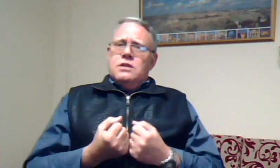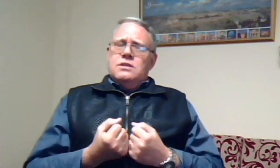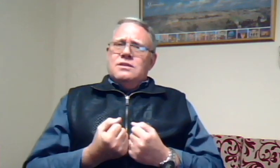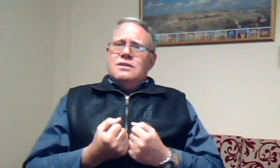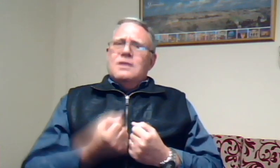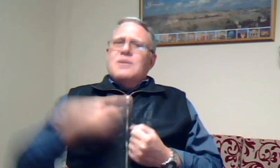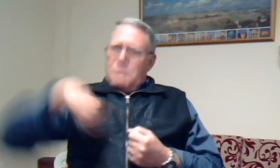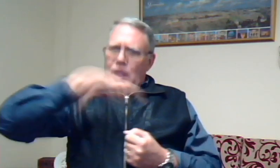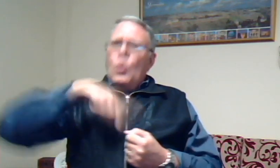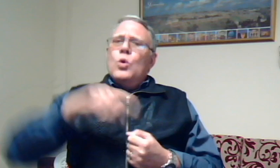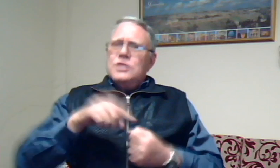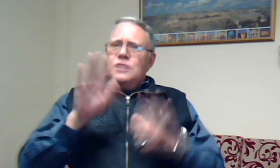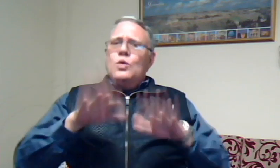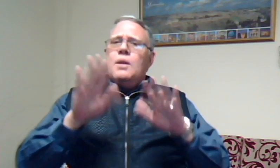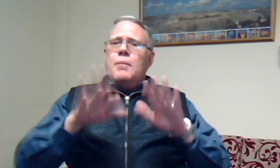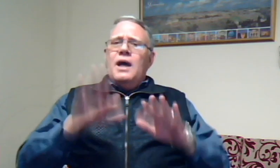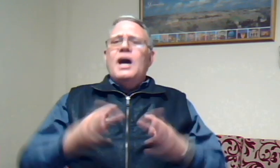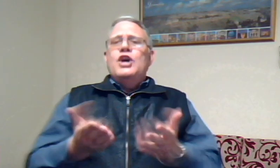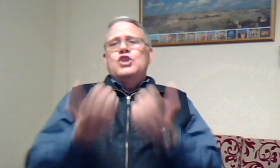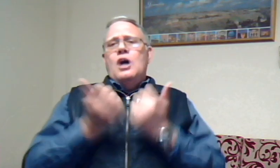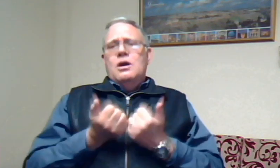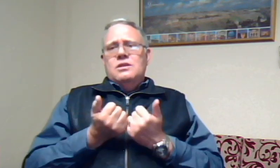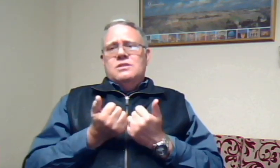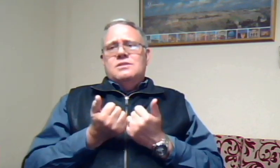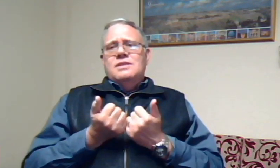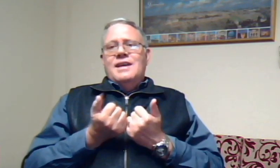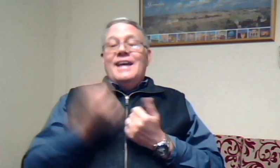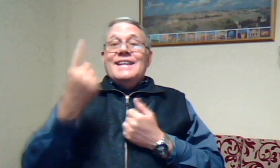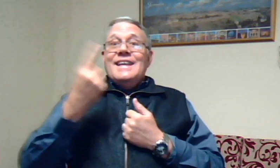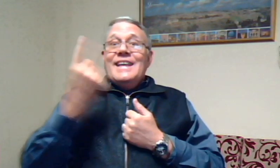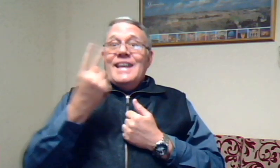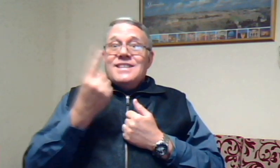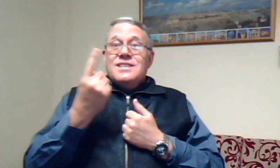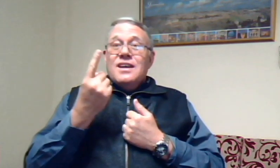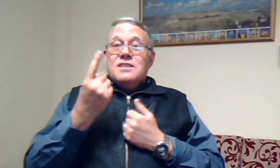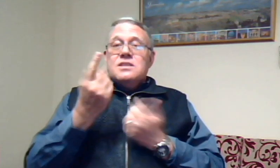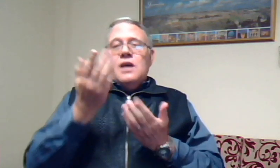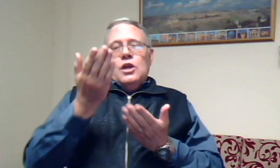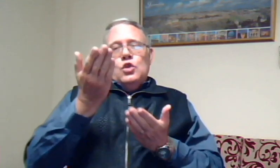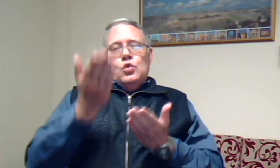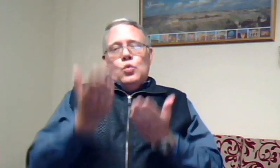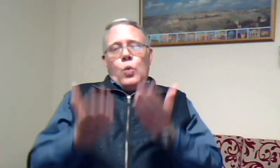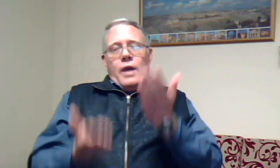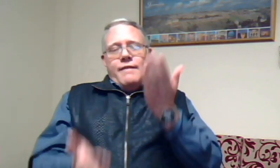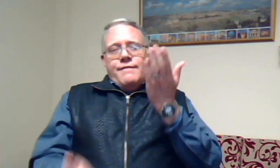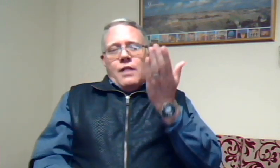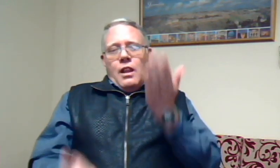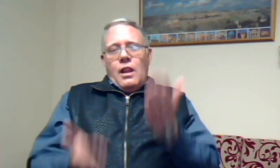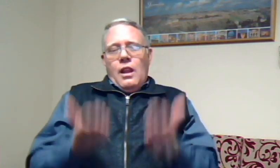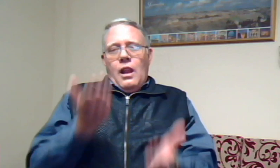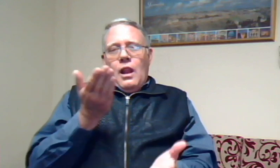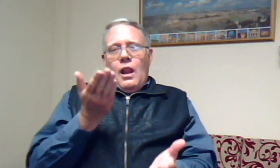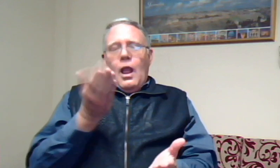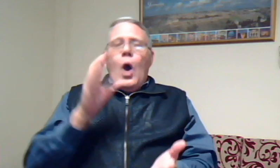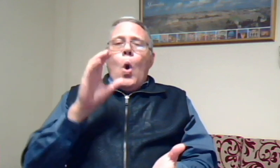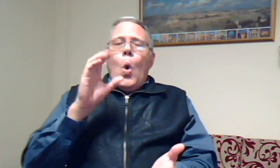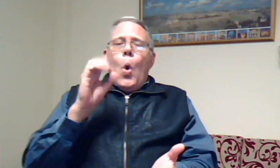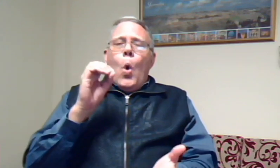maar ons het ook baie uitdagings die eerste is twijfel on